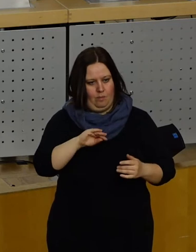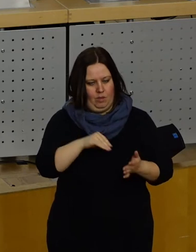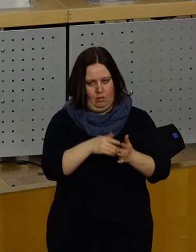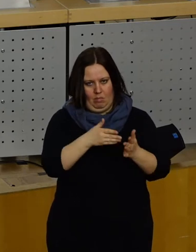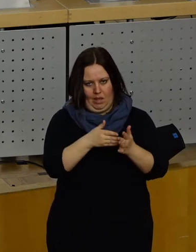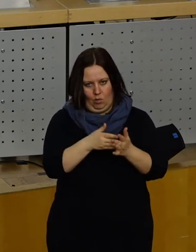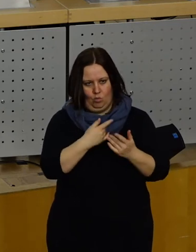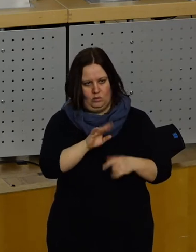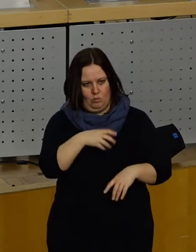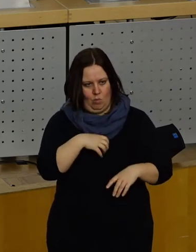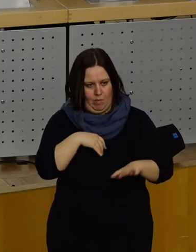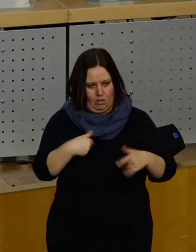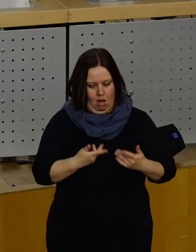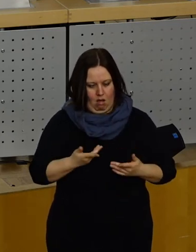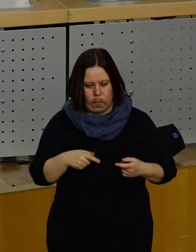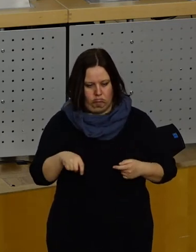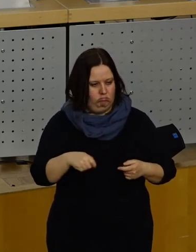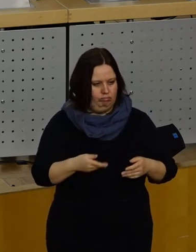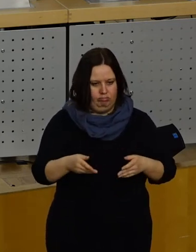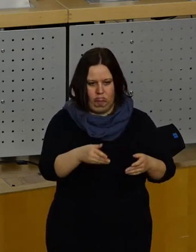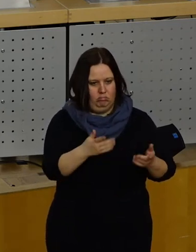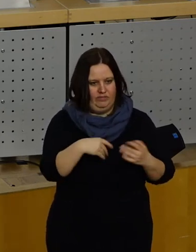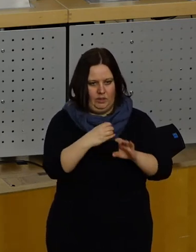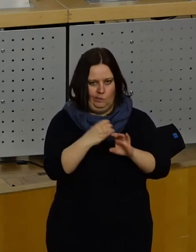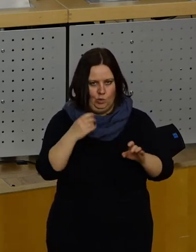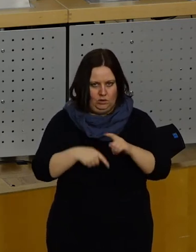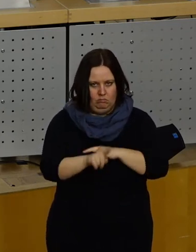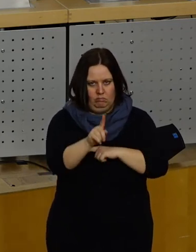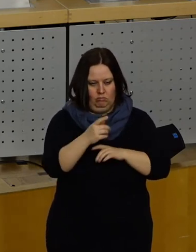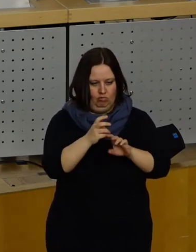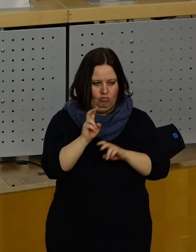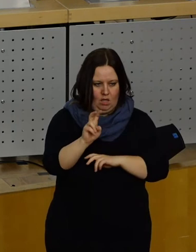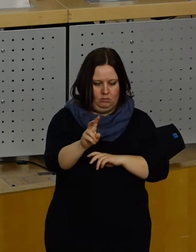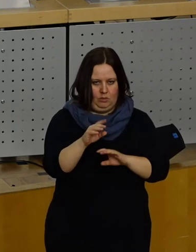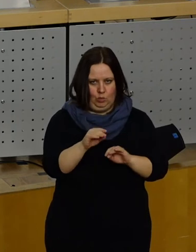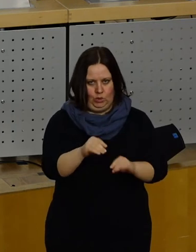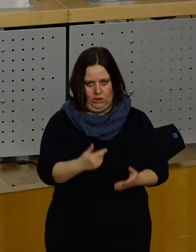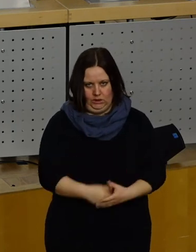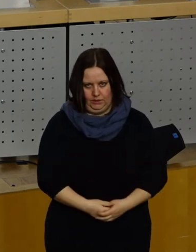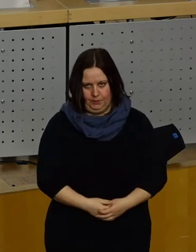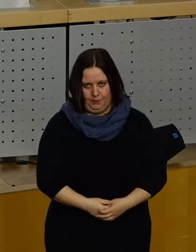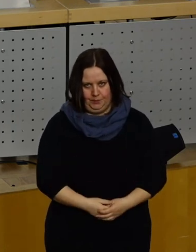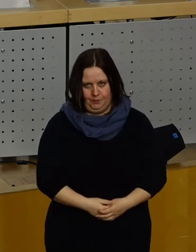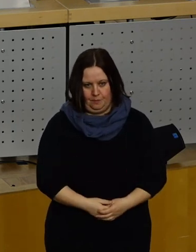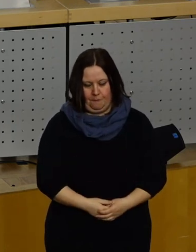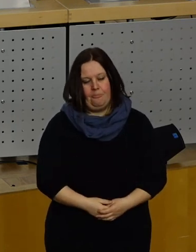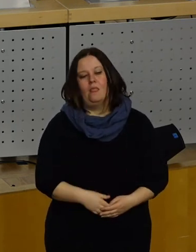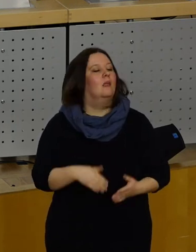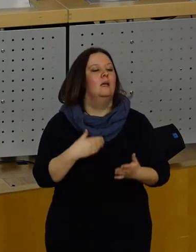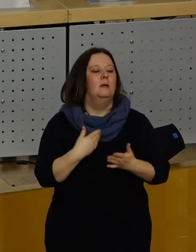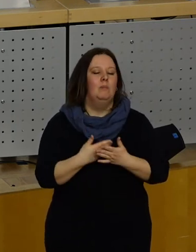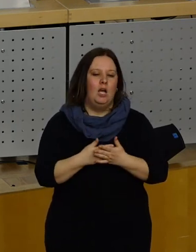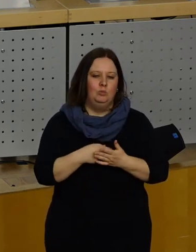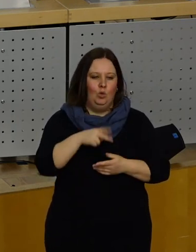die Schwierigkeiten haben, die Busse, Straßenbahnen zu besteigen. Zum Beispiel soll